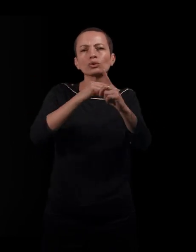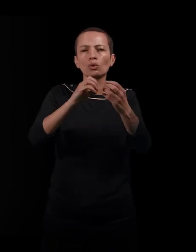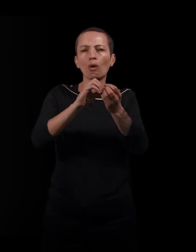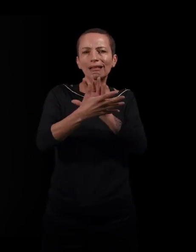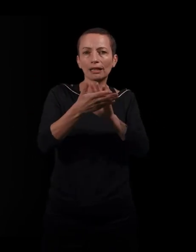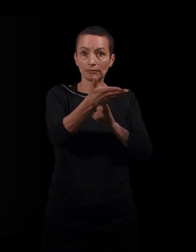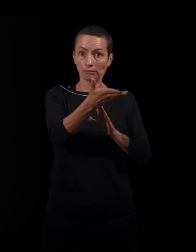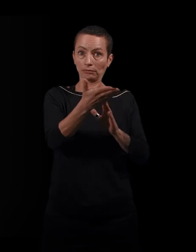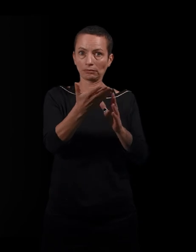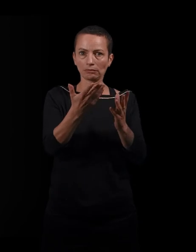revalorisation de soi,